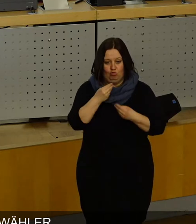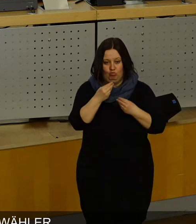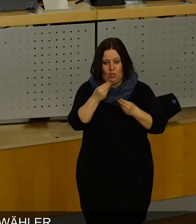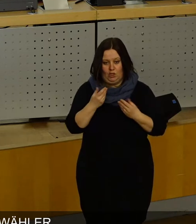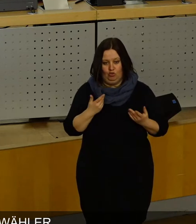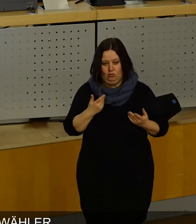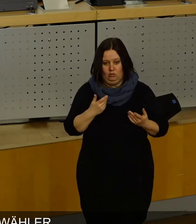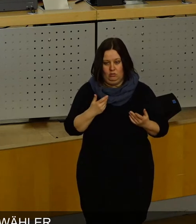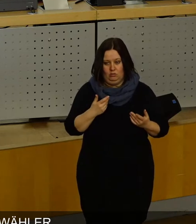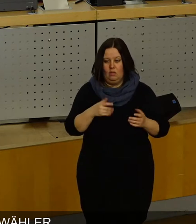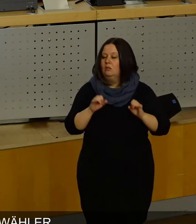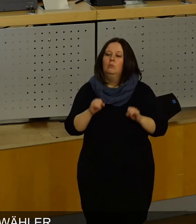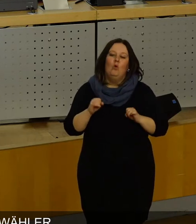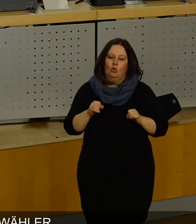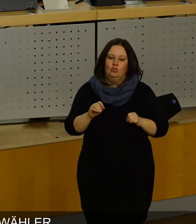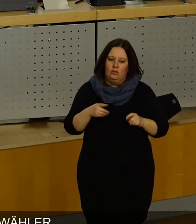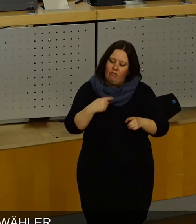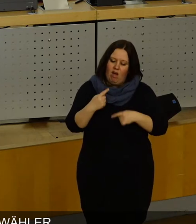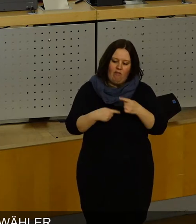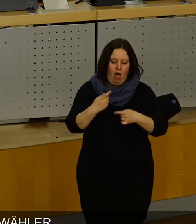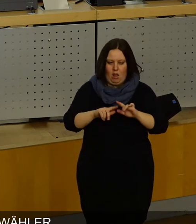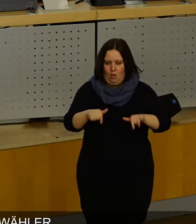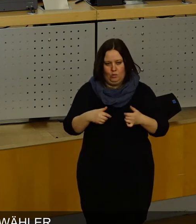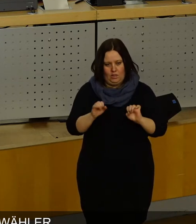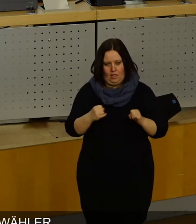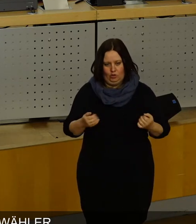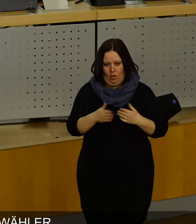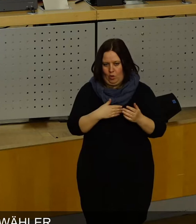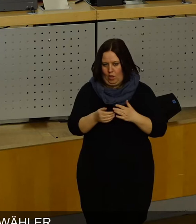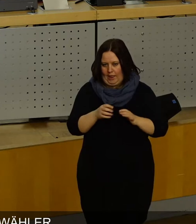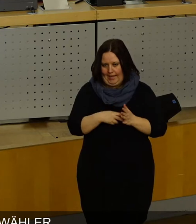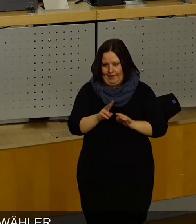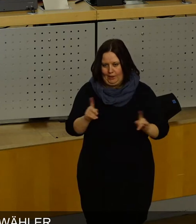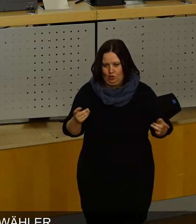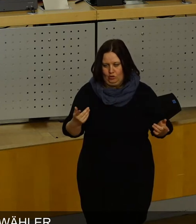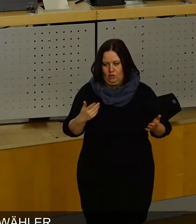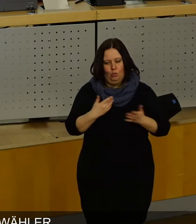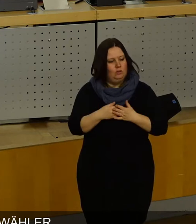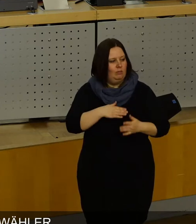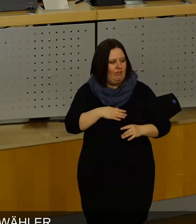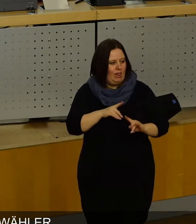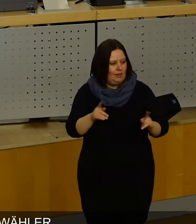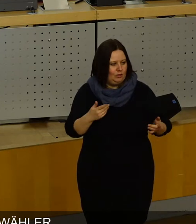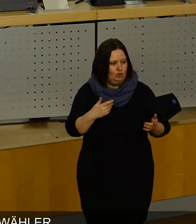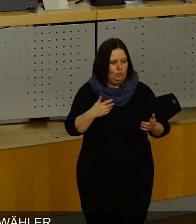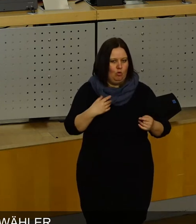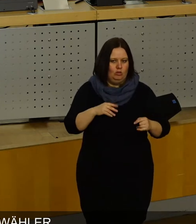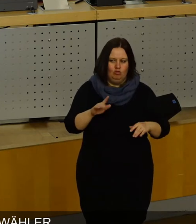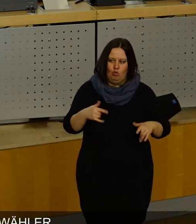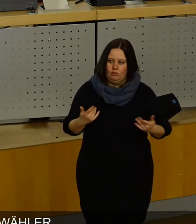gekommen sei, kann ein geordnetes Verfahren nicht mehr garantiert werden. Also wir finden es nicht gut. Hier ist wieder mal was